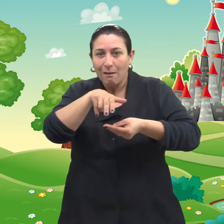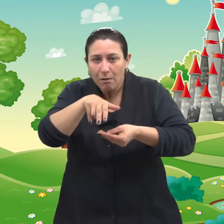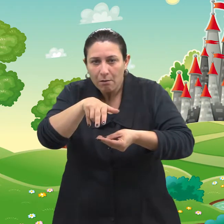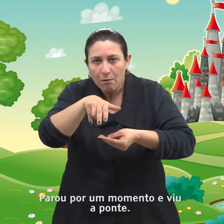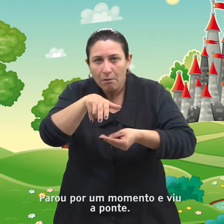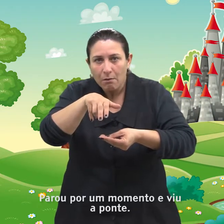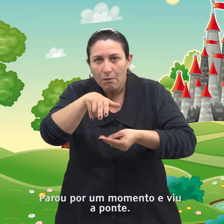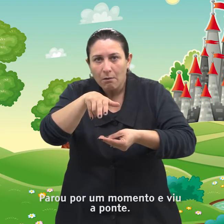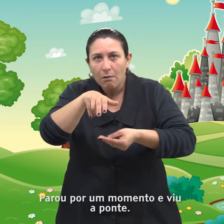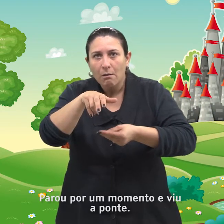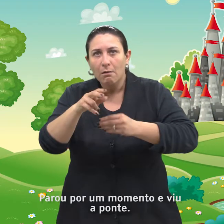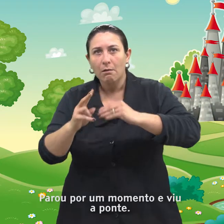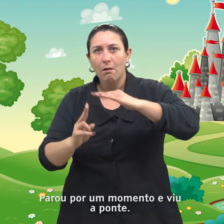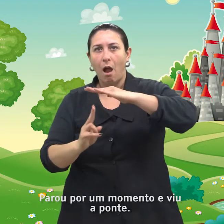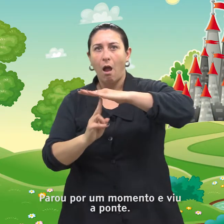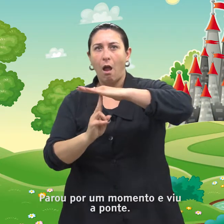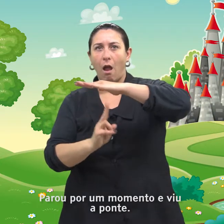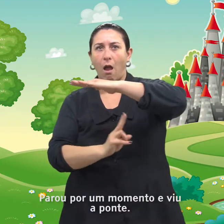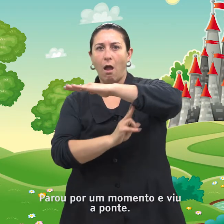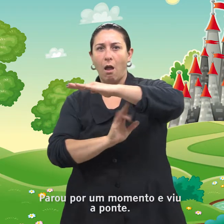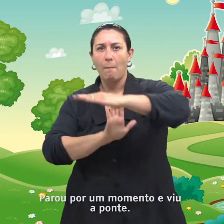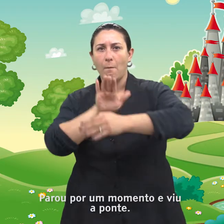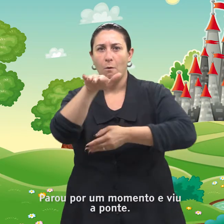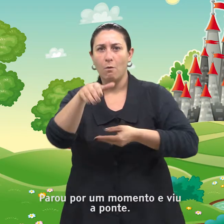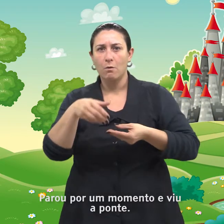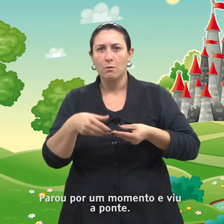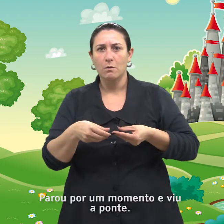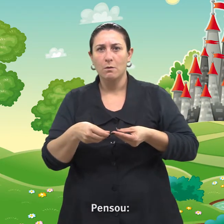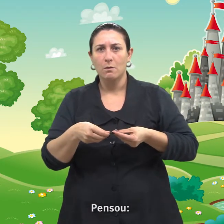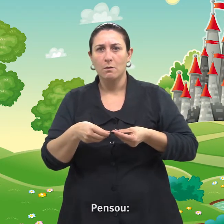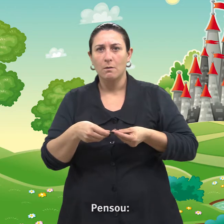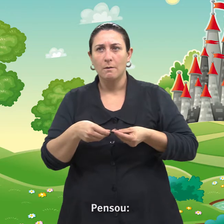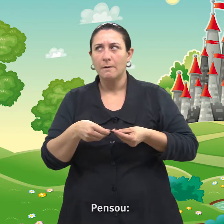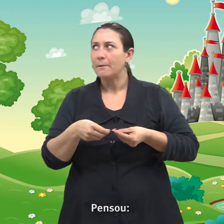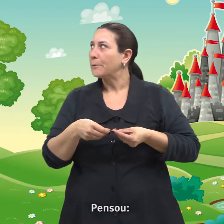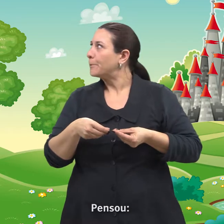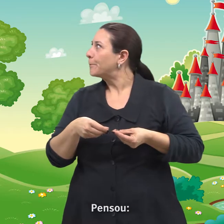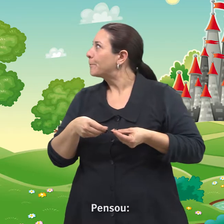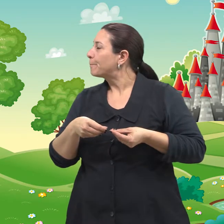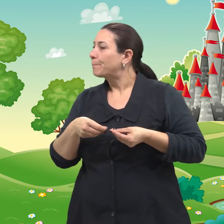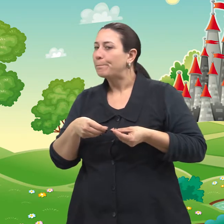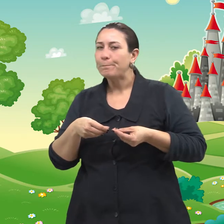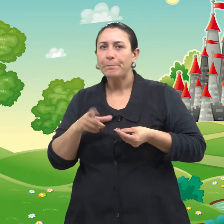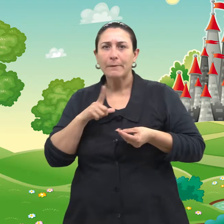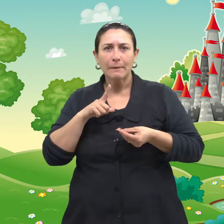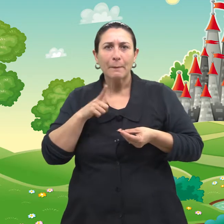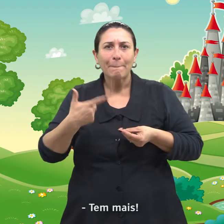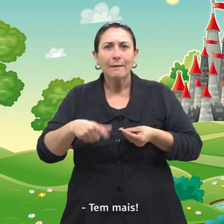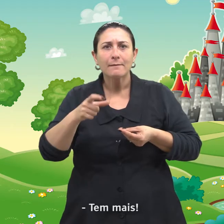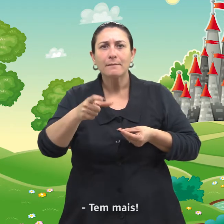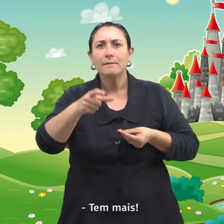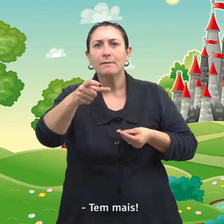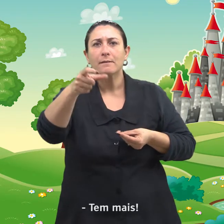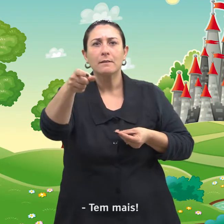Parou por um momento e viu a ponte. Codalizia fez pensou. Tem mais!